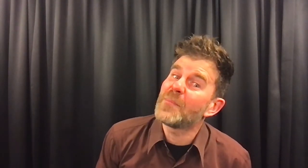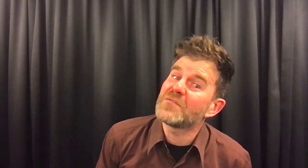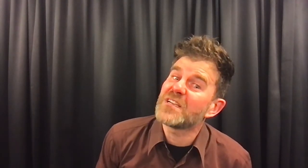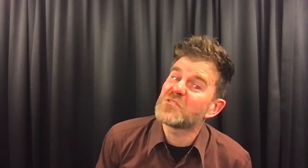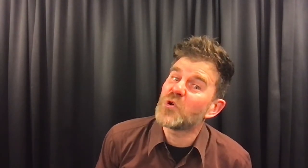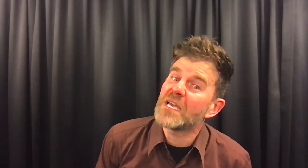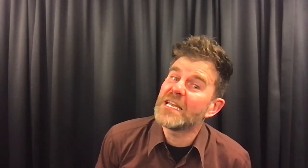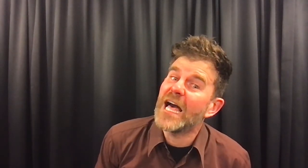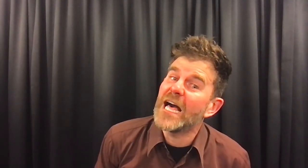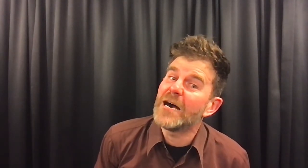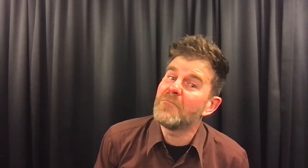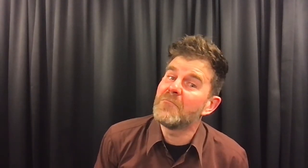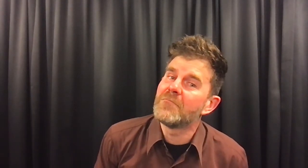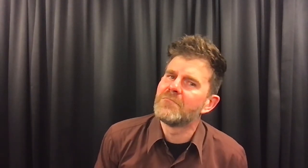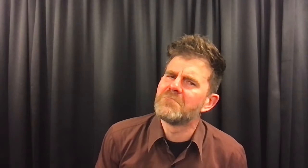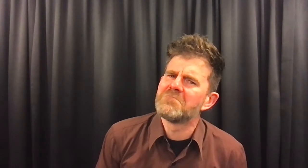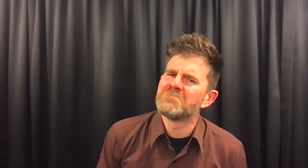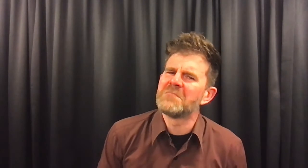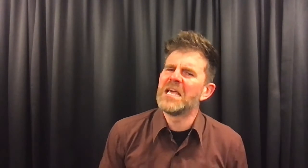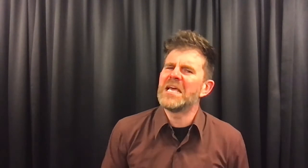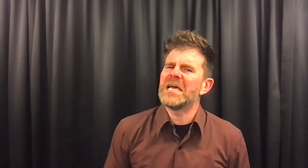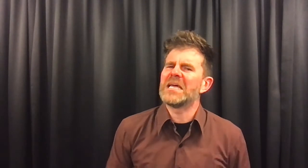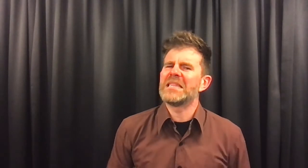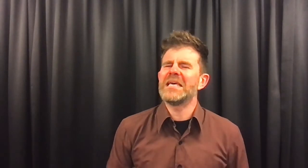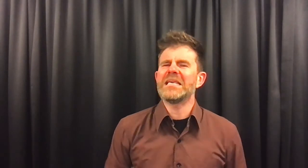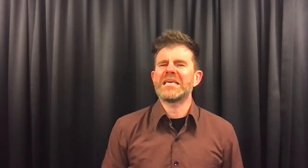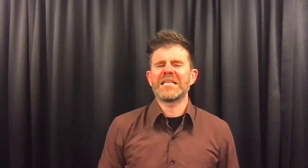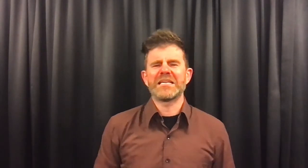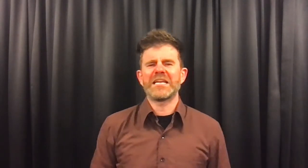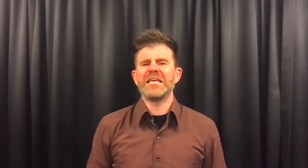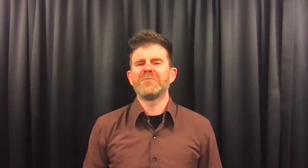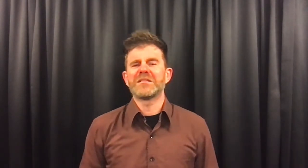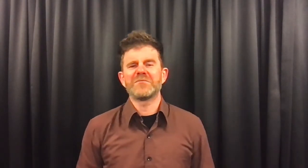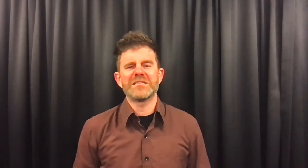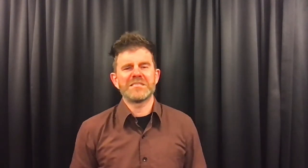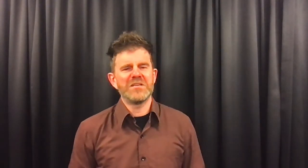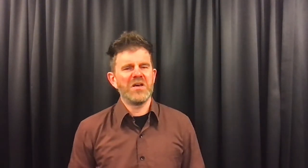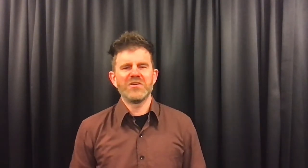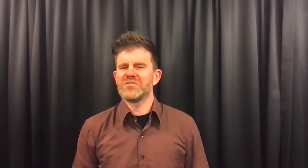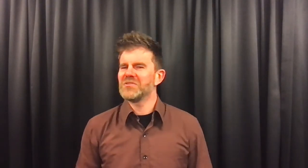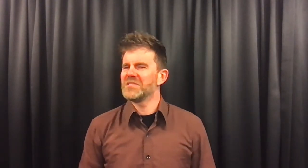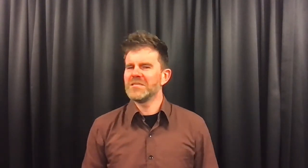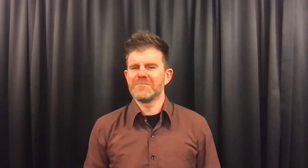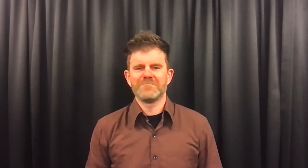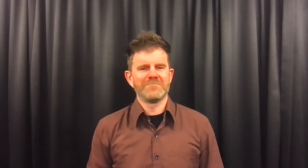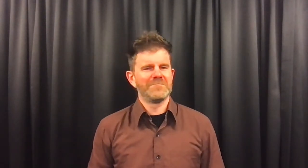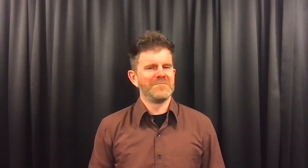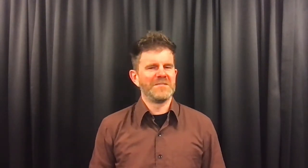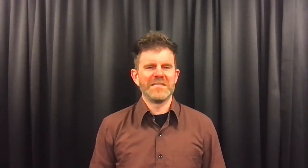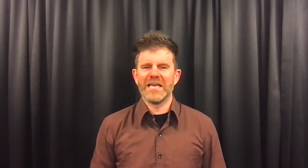heeft zelfs nog geen naam. En denk je dat er iemand was die luisterde? Nee.